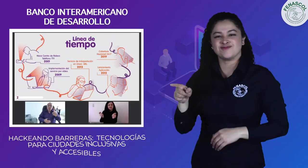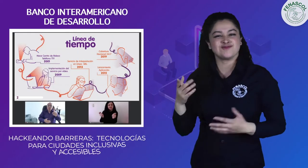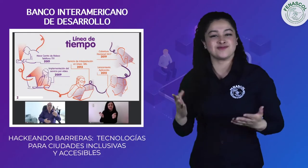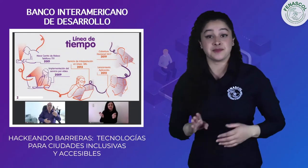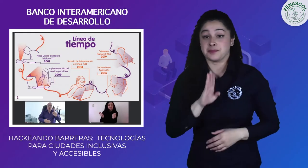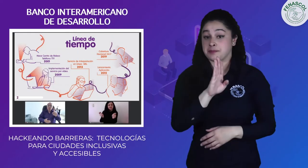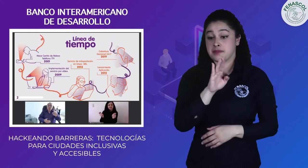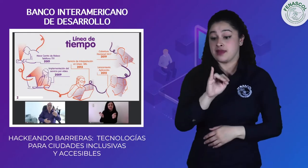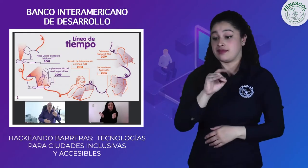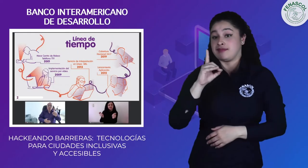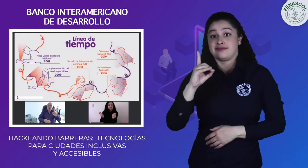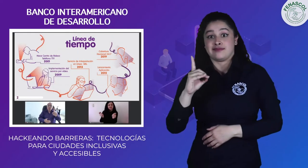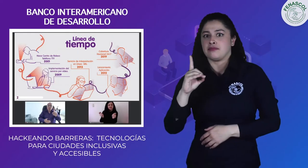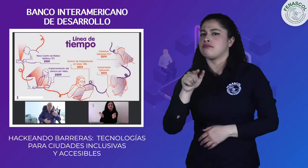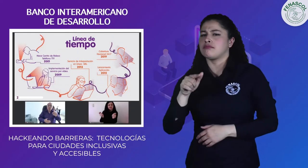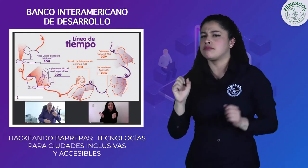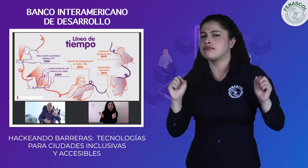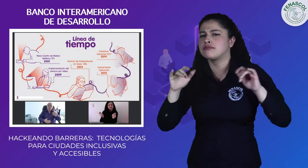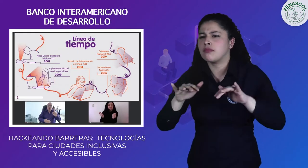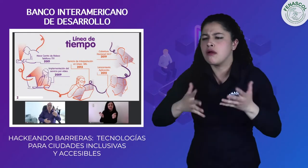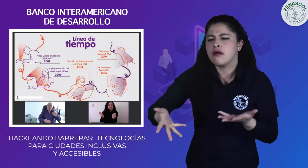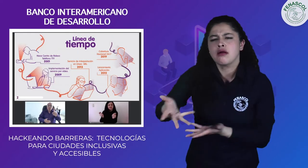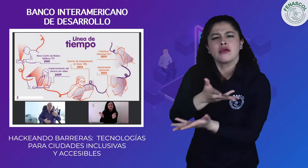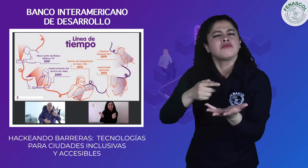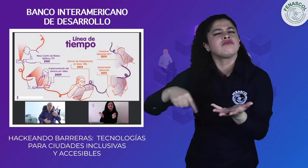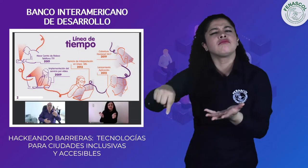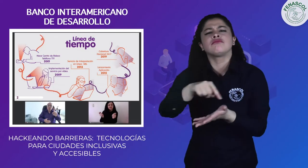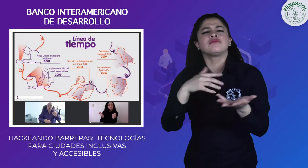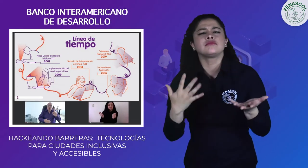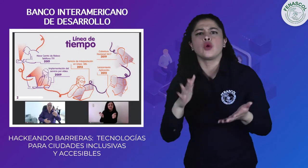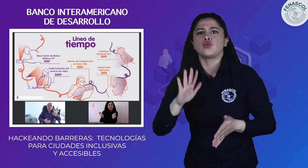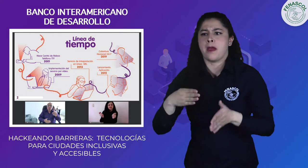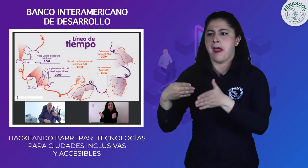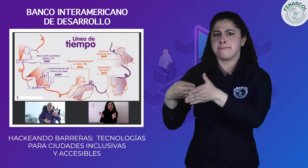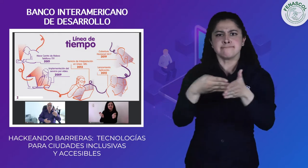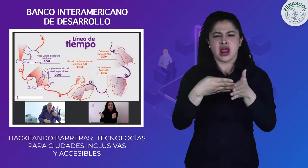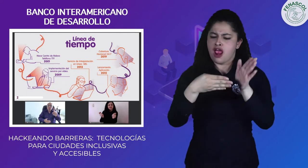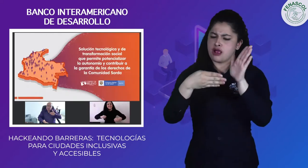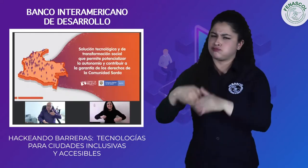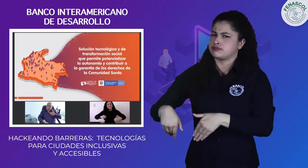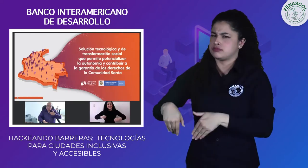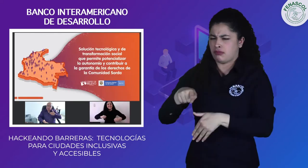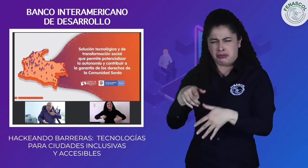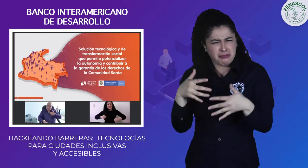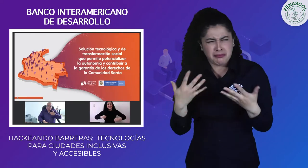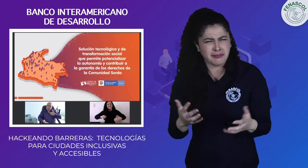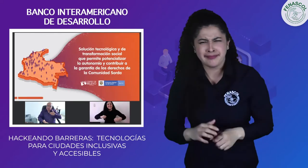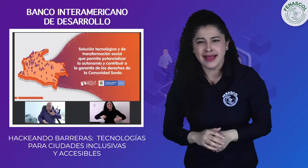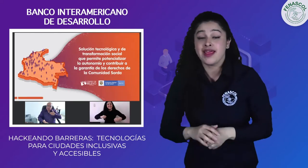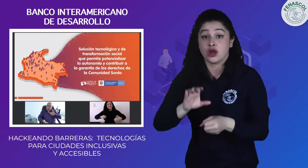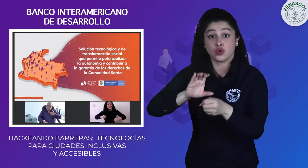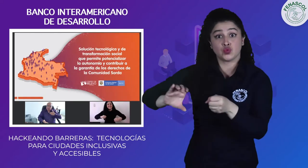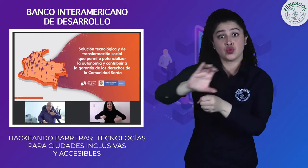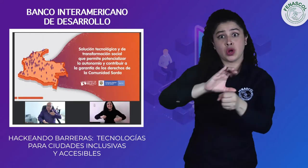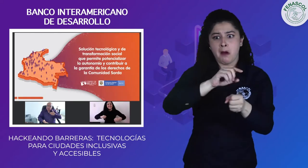Con el BID, en el evento Hackeando Barreras, Tecnologías para ciudades